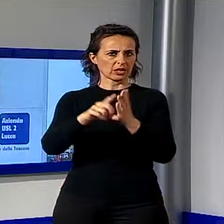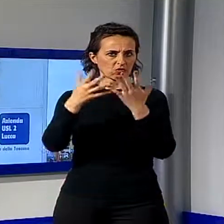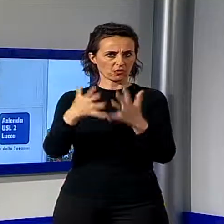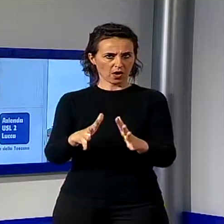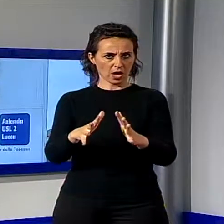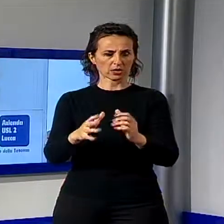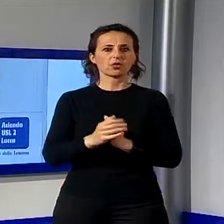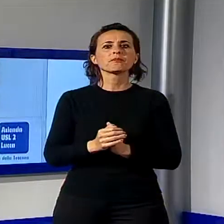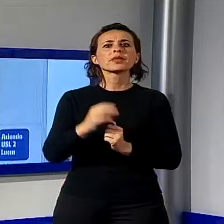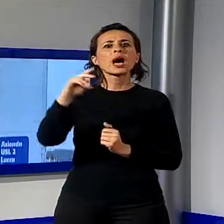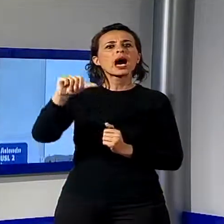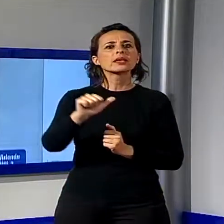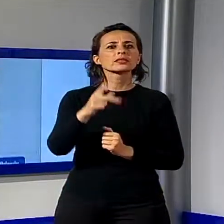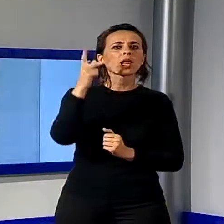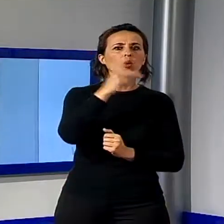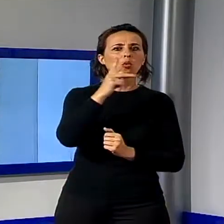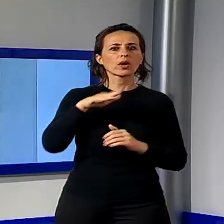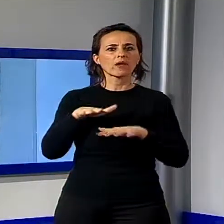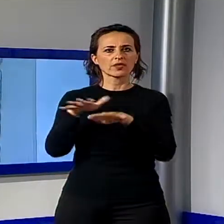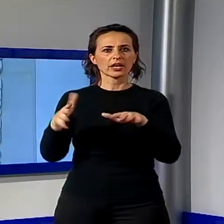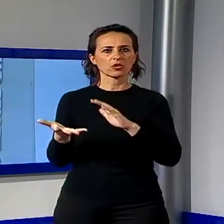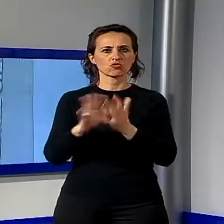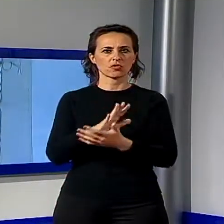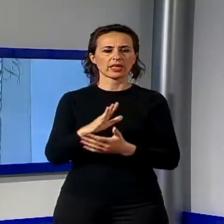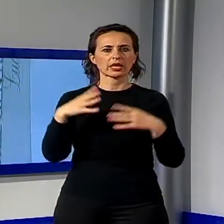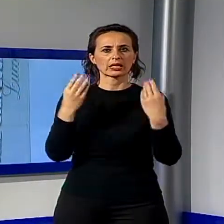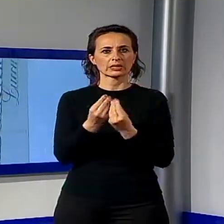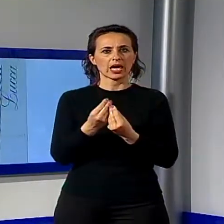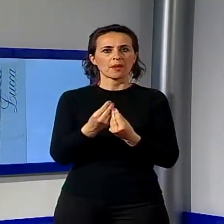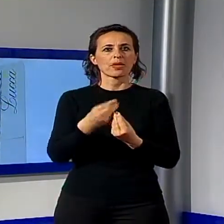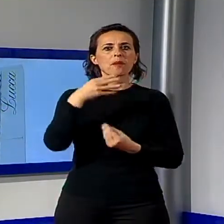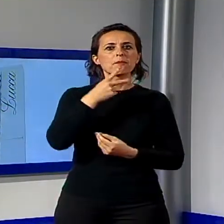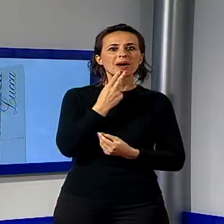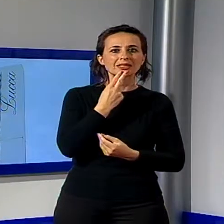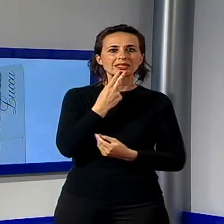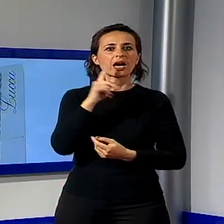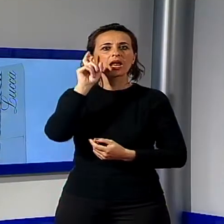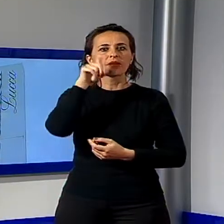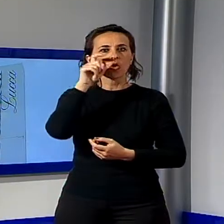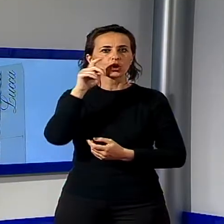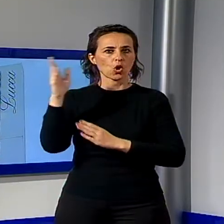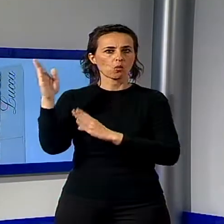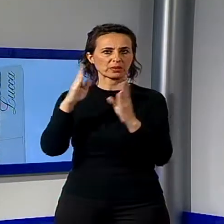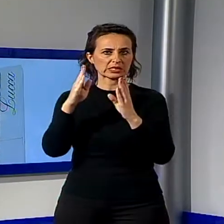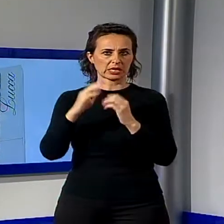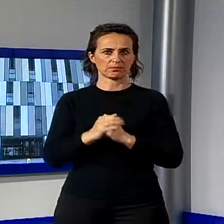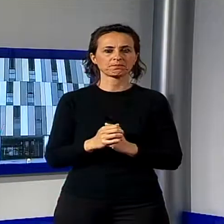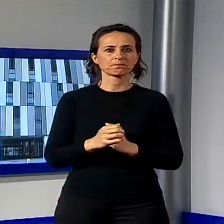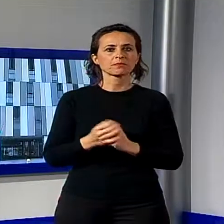di Lucca e Viareggio saranno quindi accorpate con quelle di Massa, Livorno e Pisa. Il primo passo della riforma sarà il commissariamento delle